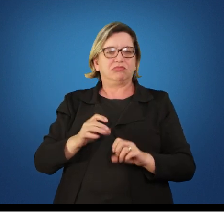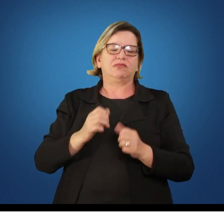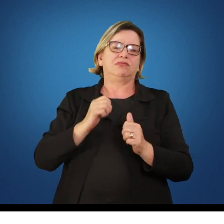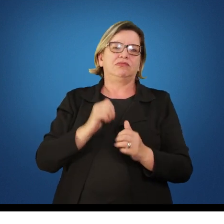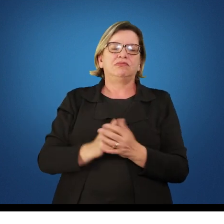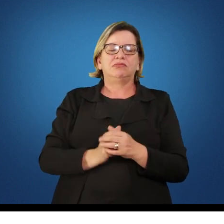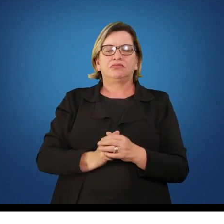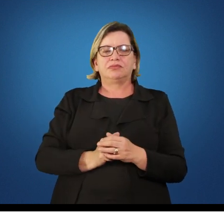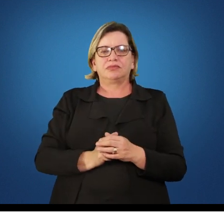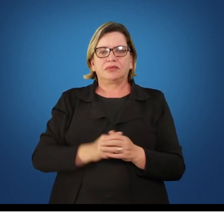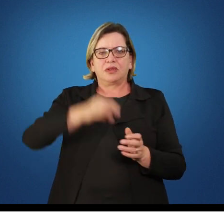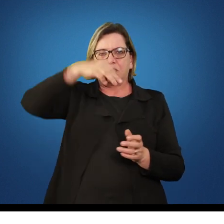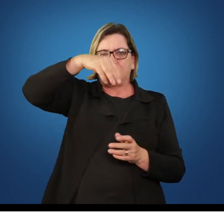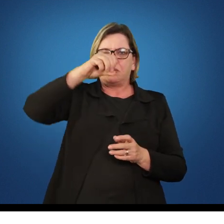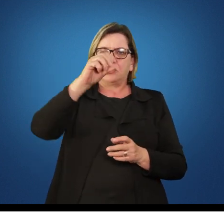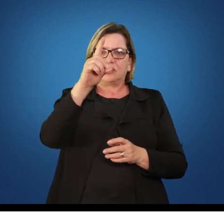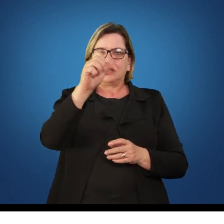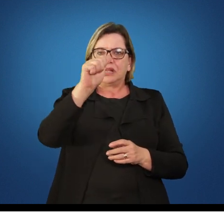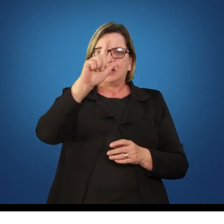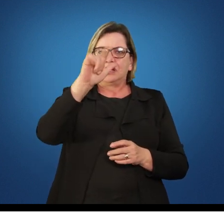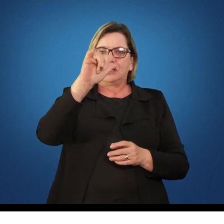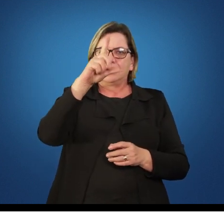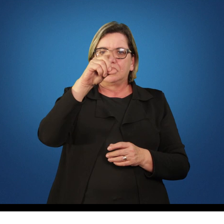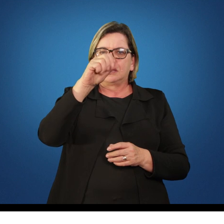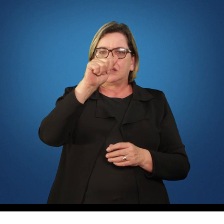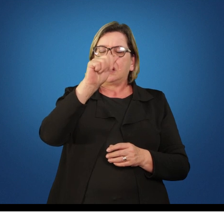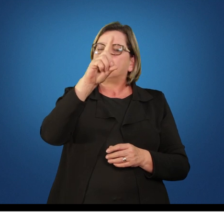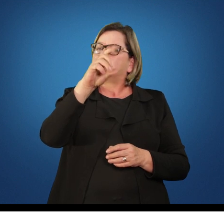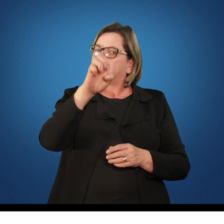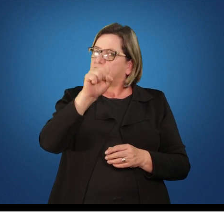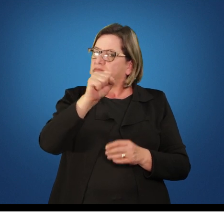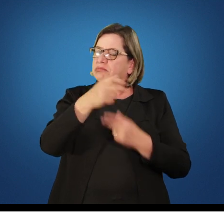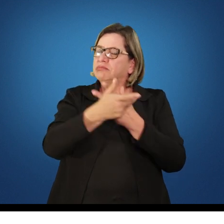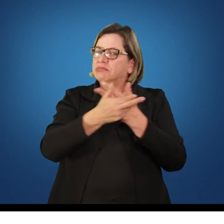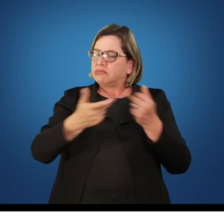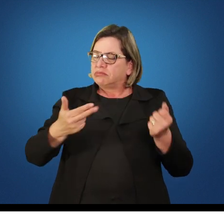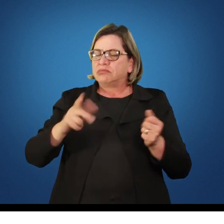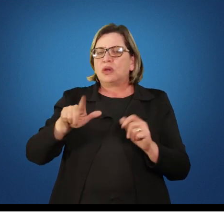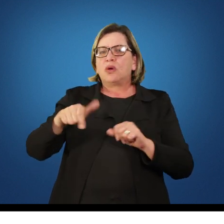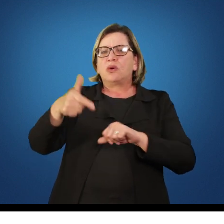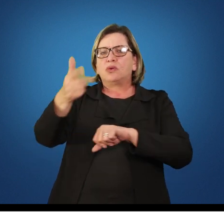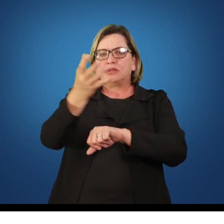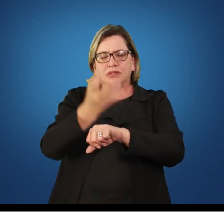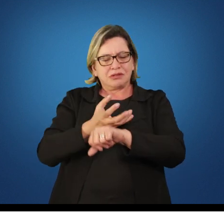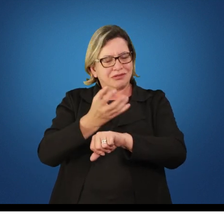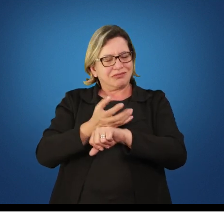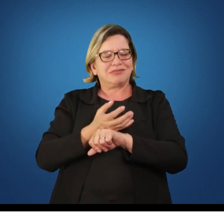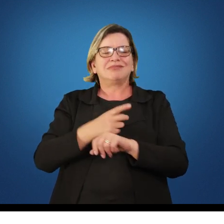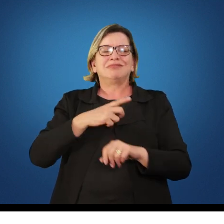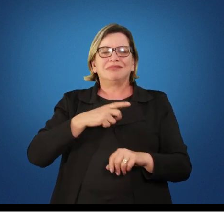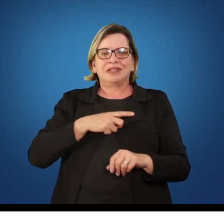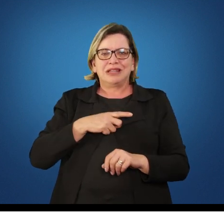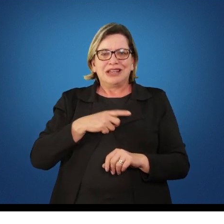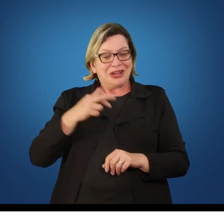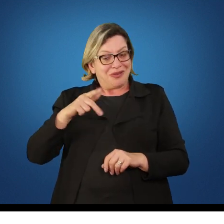Inclusive, uma delas é de minha responsabilidade, que é a disciplina de handball, onde vocês terão no segundo ano.